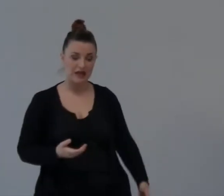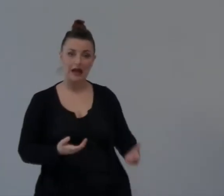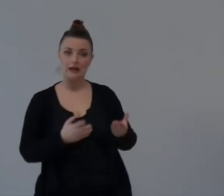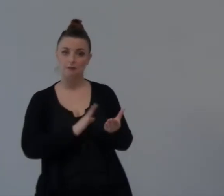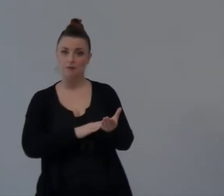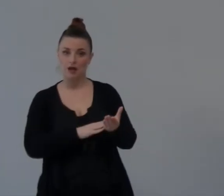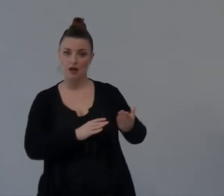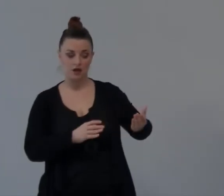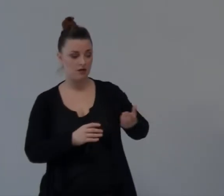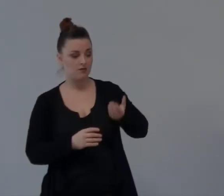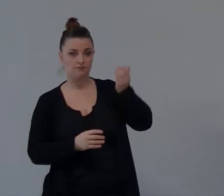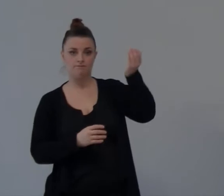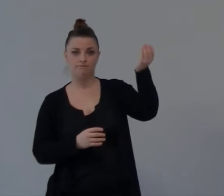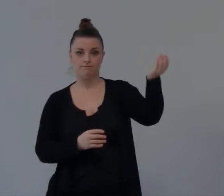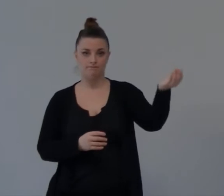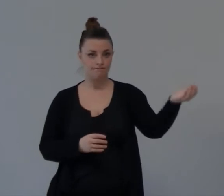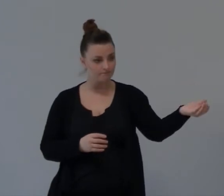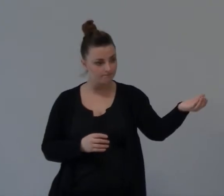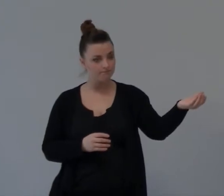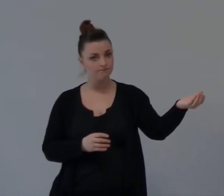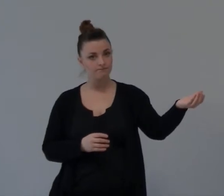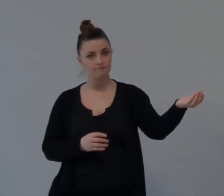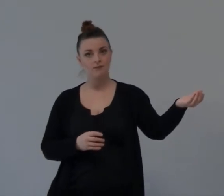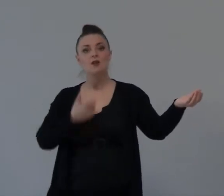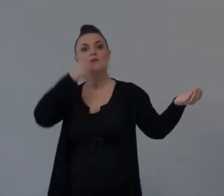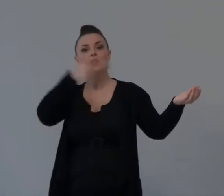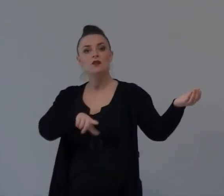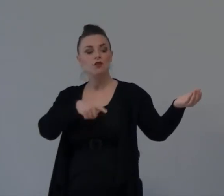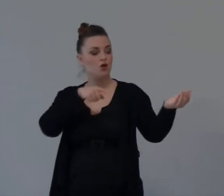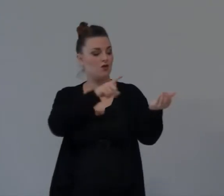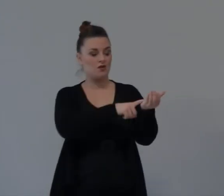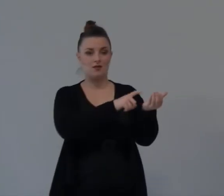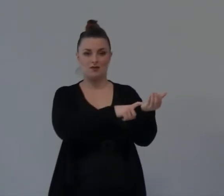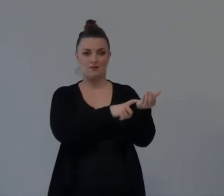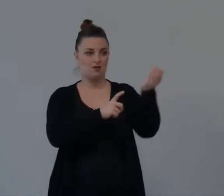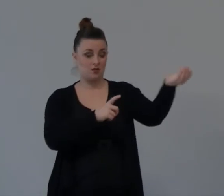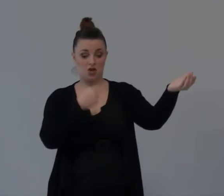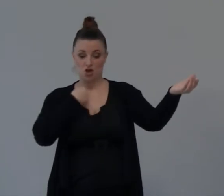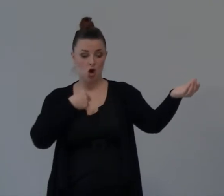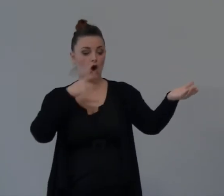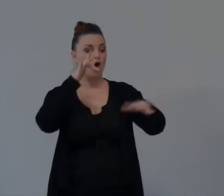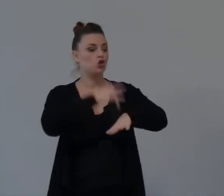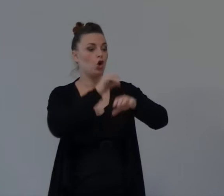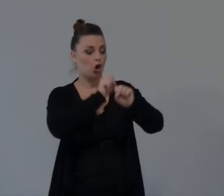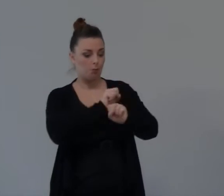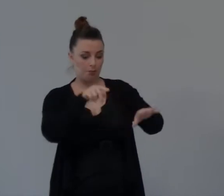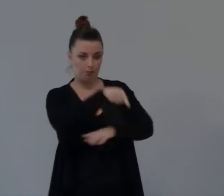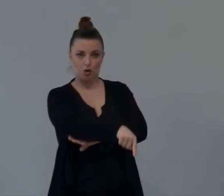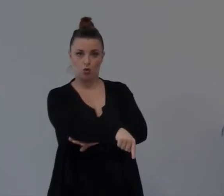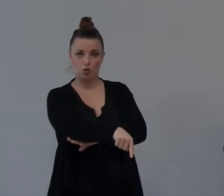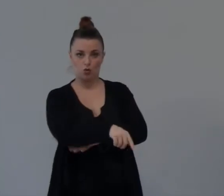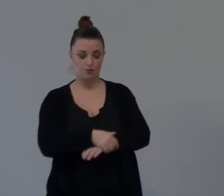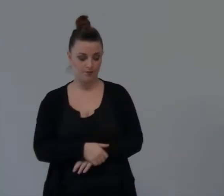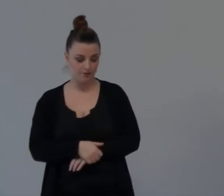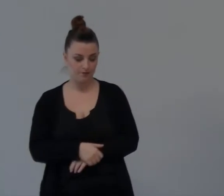fatto Su questa terra Che prima era mia Io non metterò La scartizione E tua Per